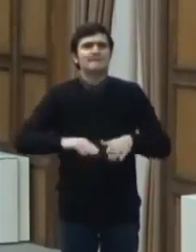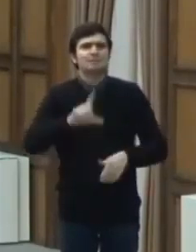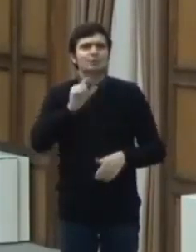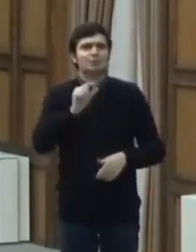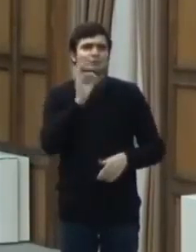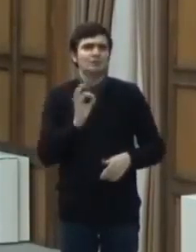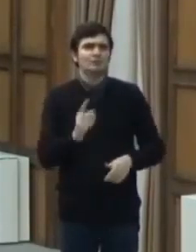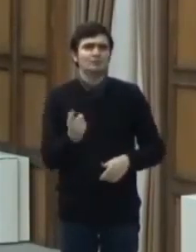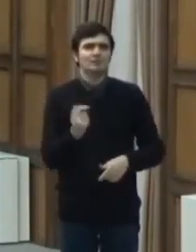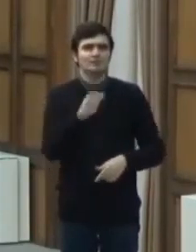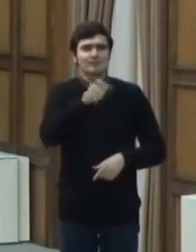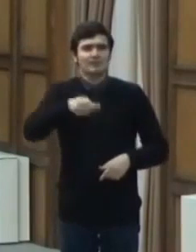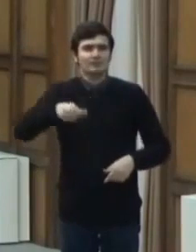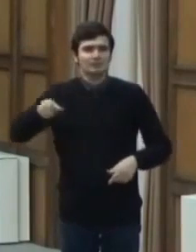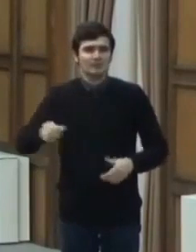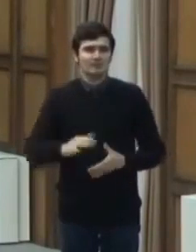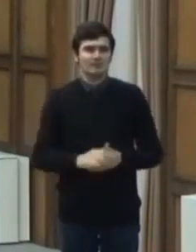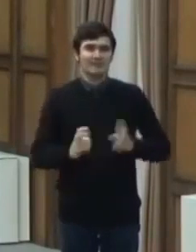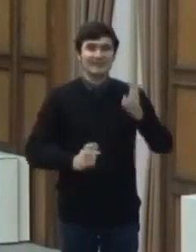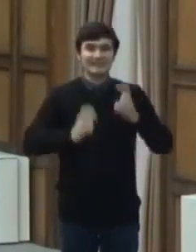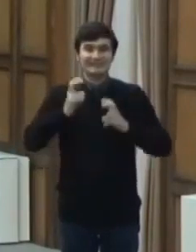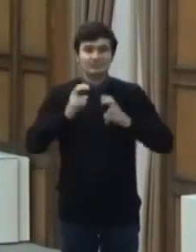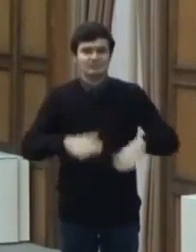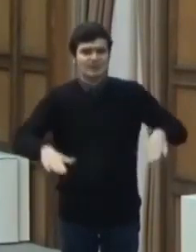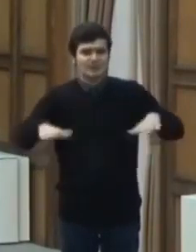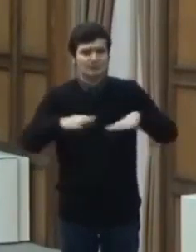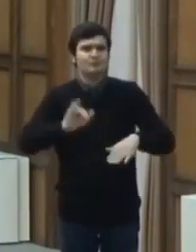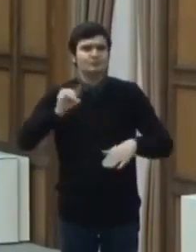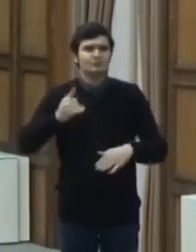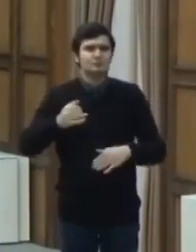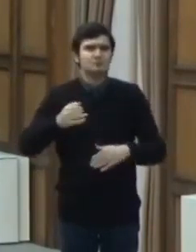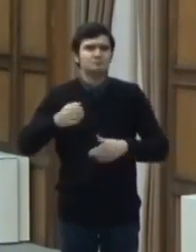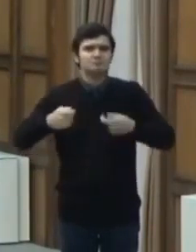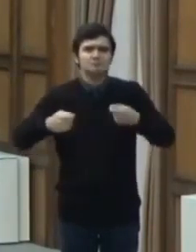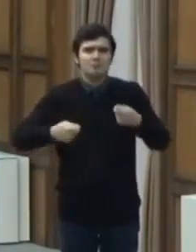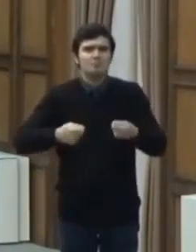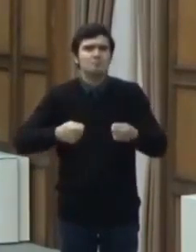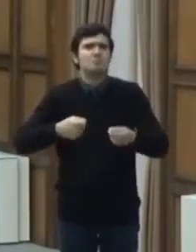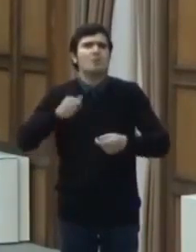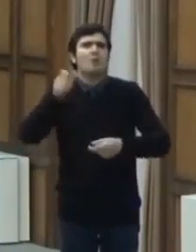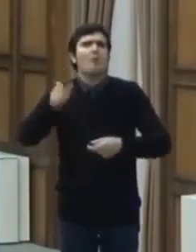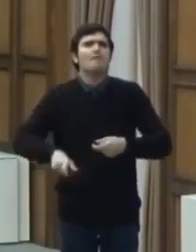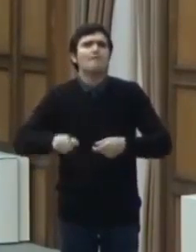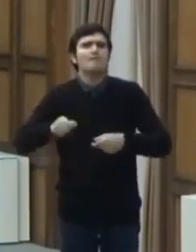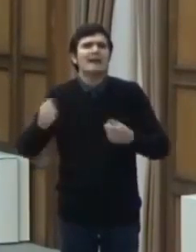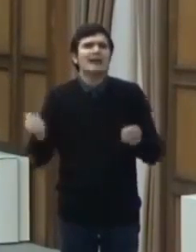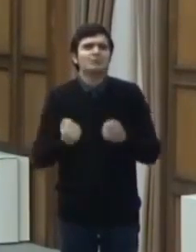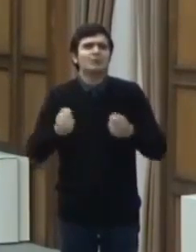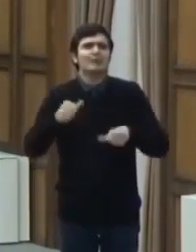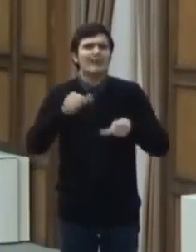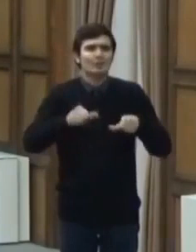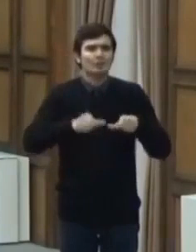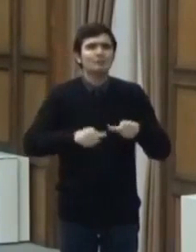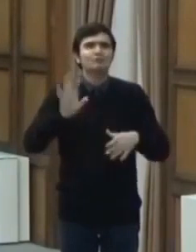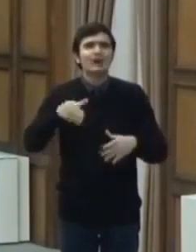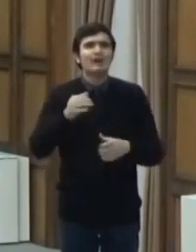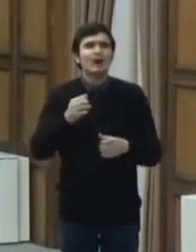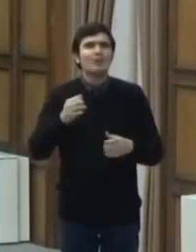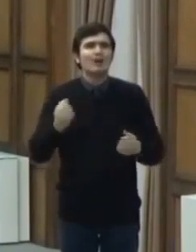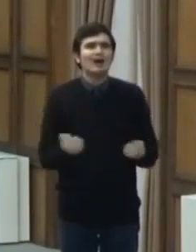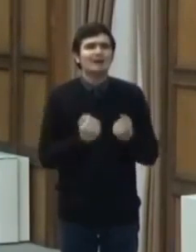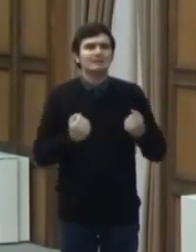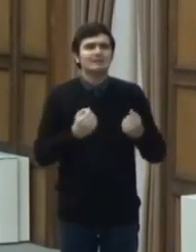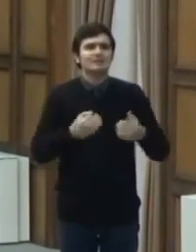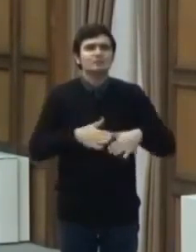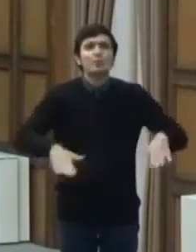Instituțiile publice și operatorii economici, care desfășoară activități comerciale de lucru cu publicul, ce implică accesul persoanelor în